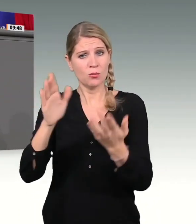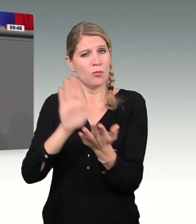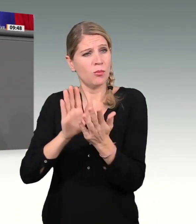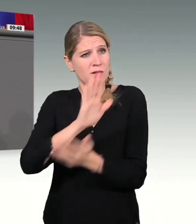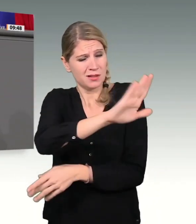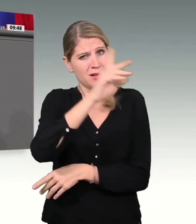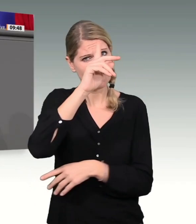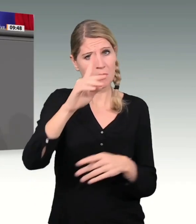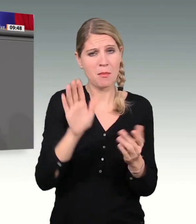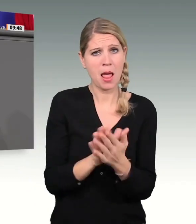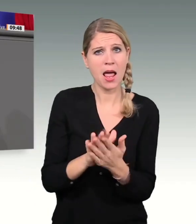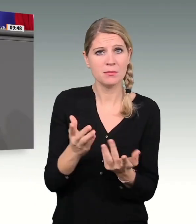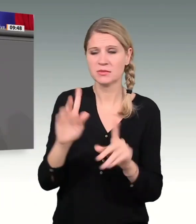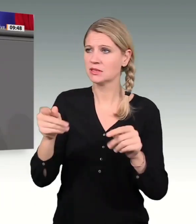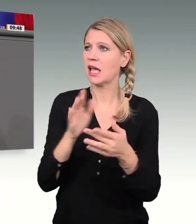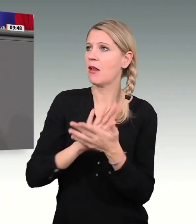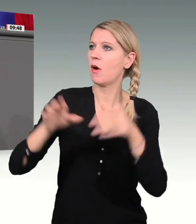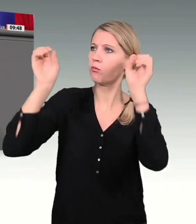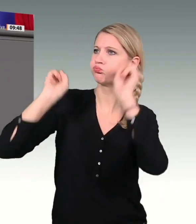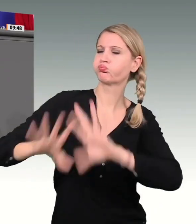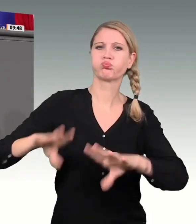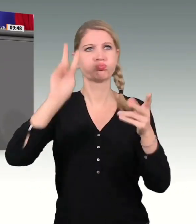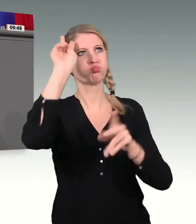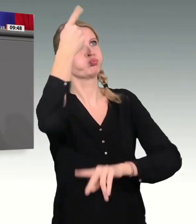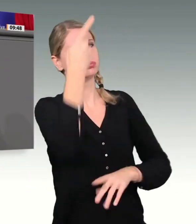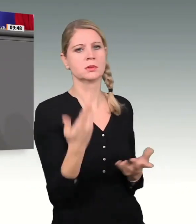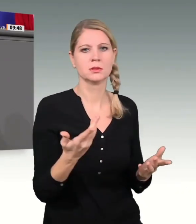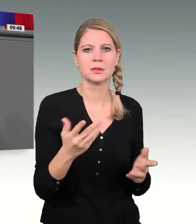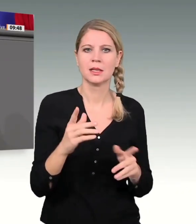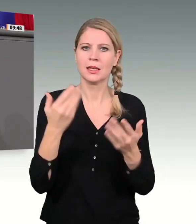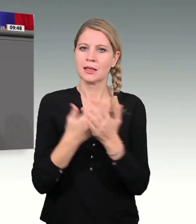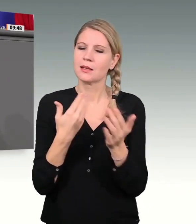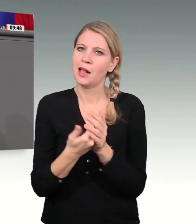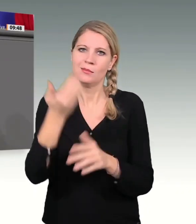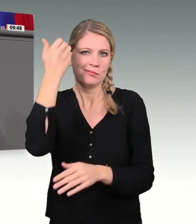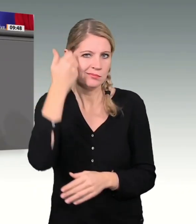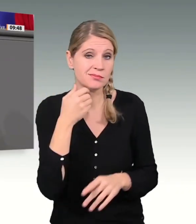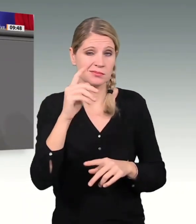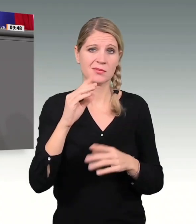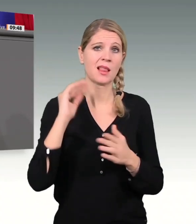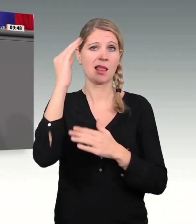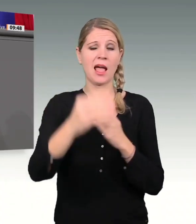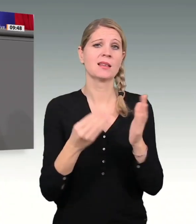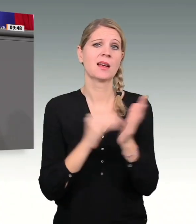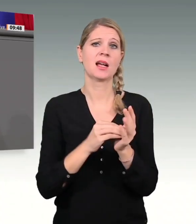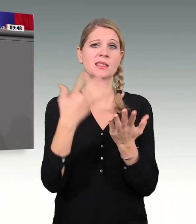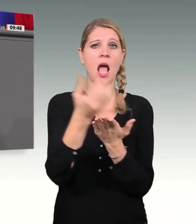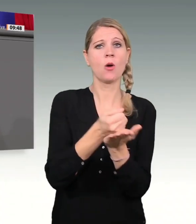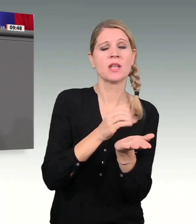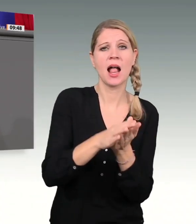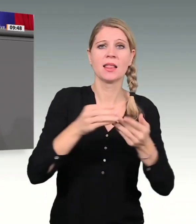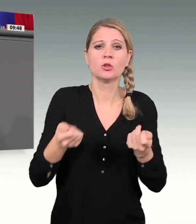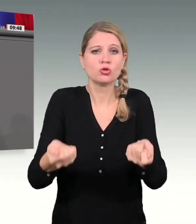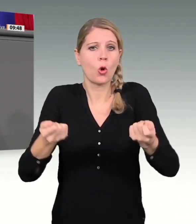ziehen Sie diesen Nachtragshaushalt zurück und übernehmen Sie unseren sinnvollen Vorschlag. Wir wollen eine